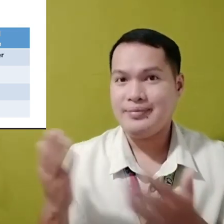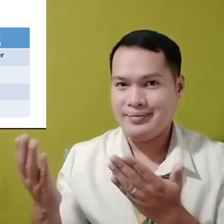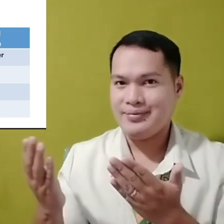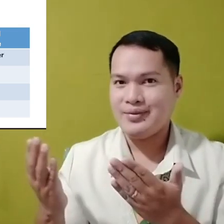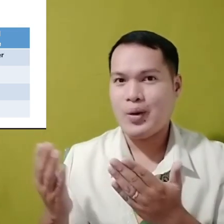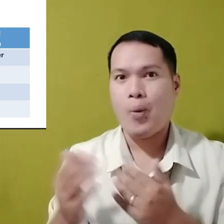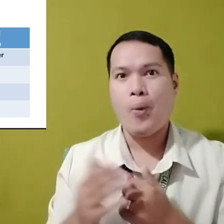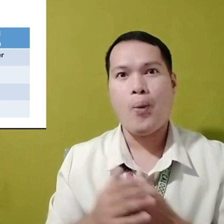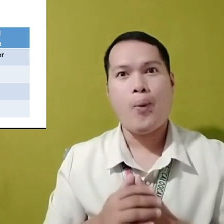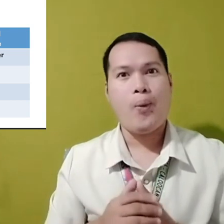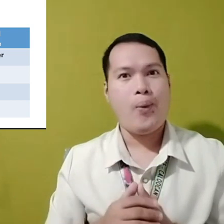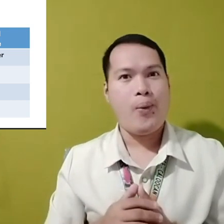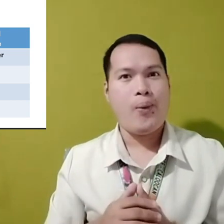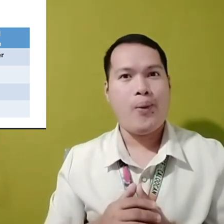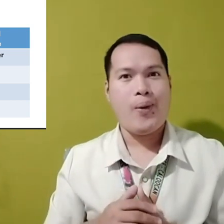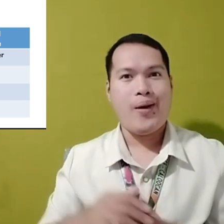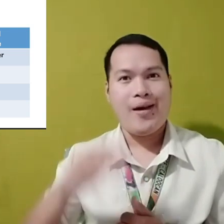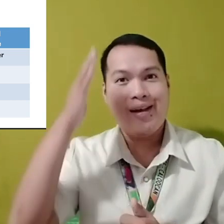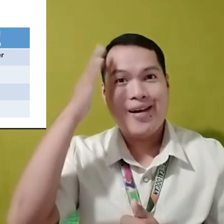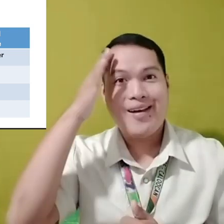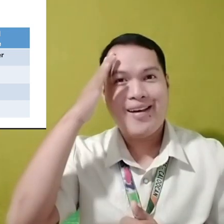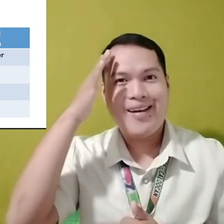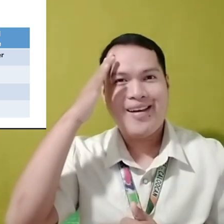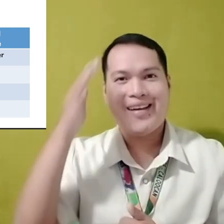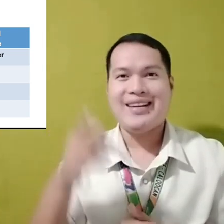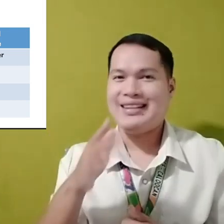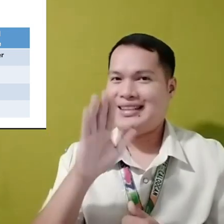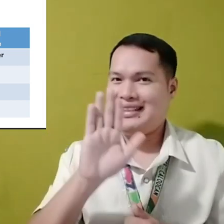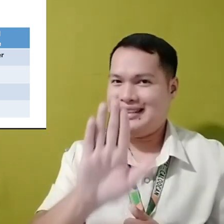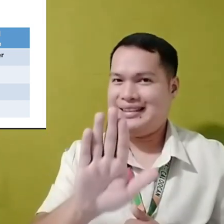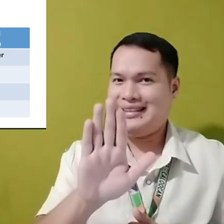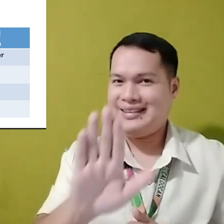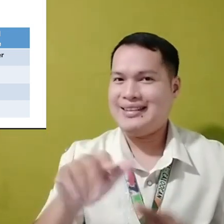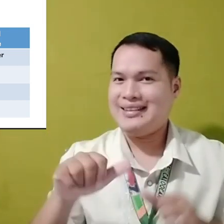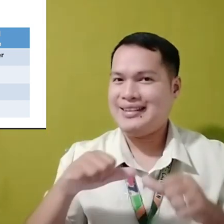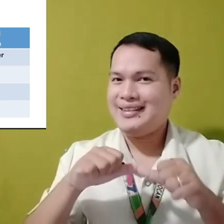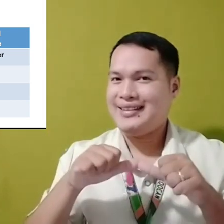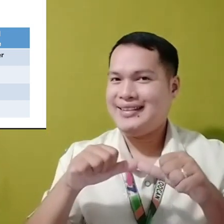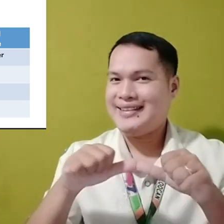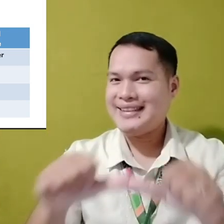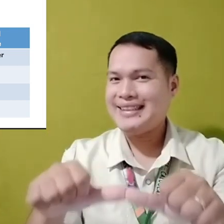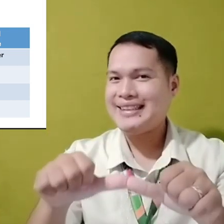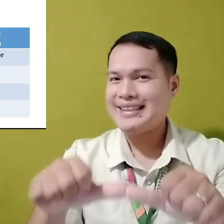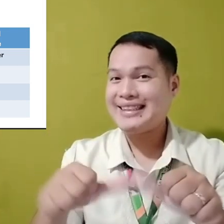Oceanic, Younger, Continental, Older. Alam kong patid niya yan, kaya ituloy niya lang.